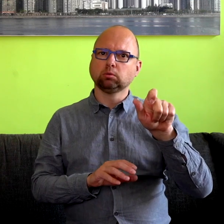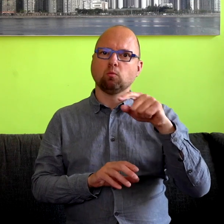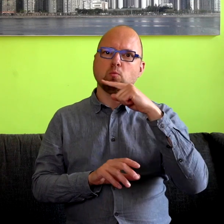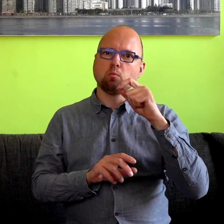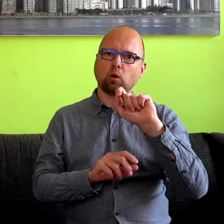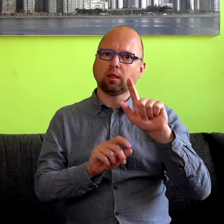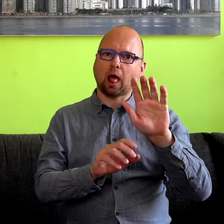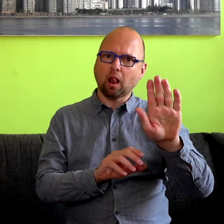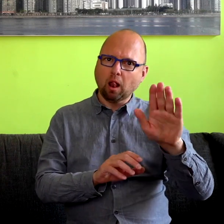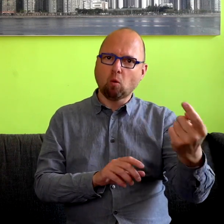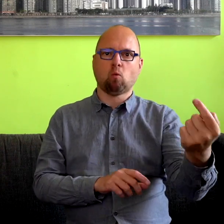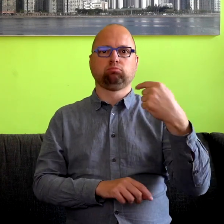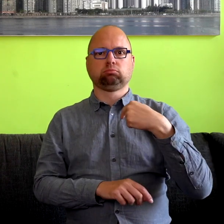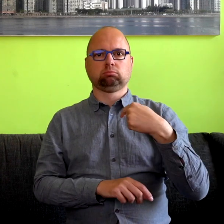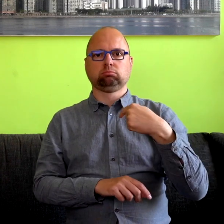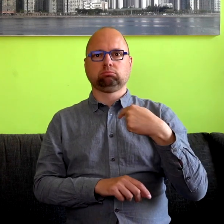moedertaal van iemand die voor jou een vreemde taal is.